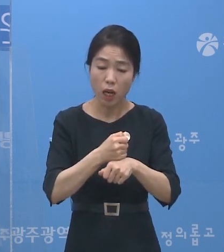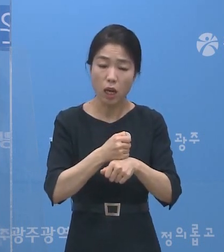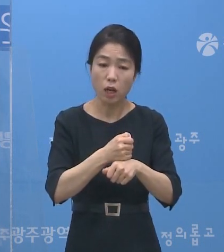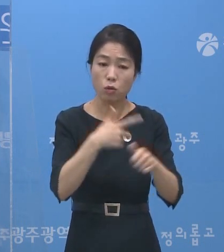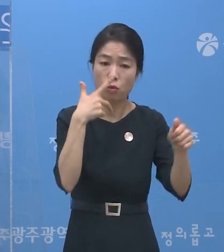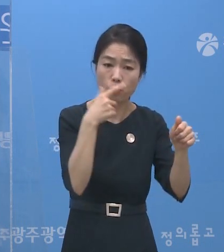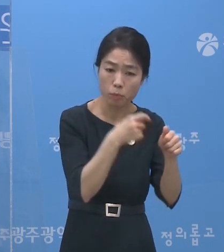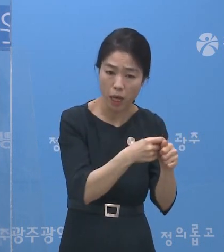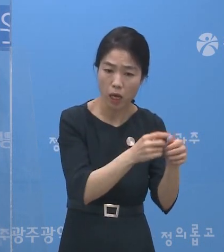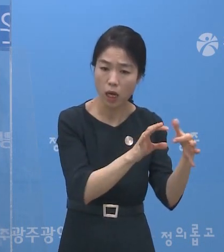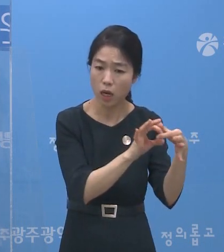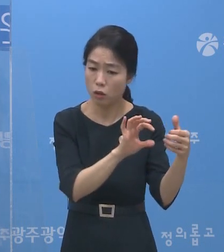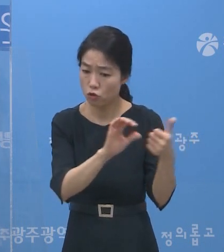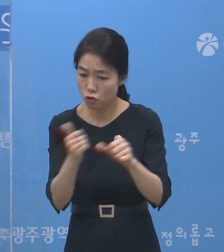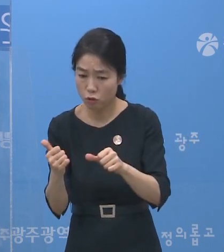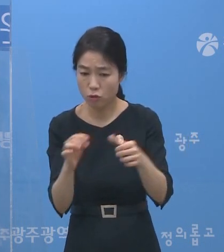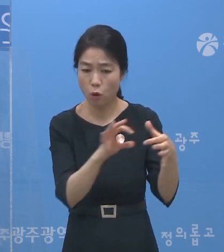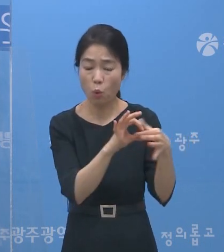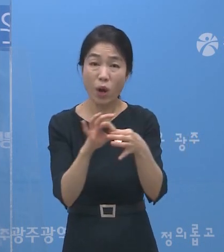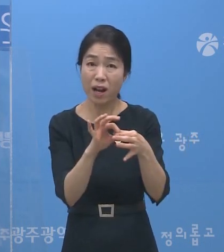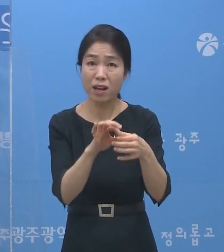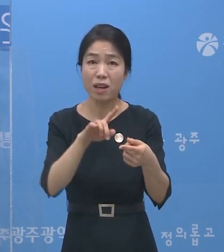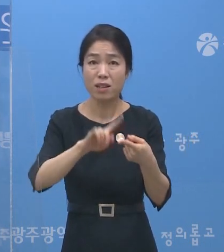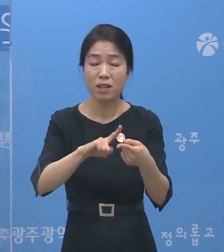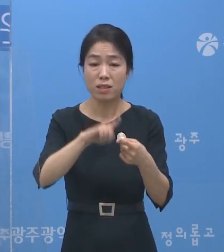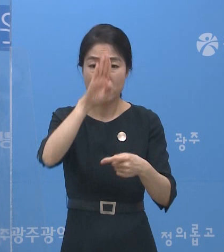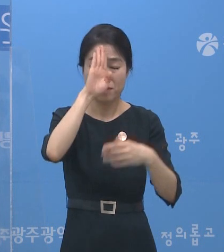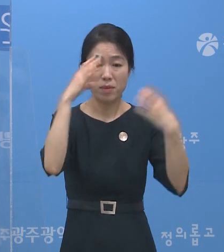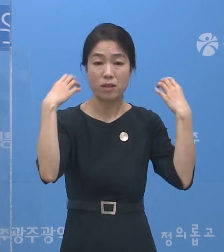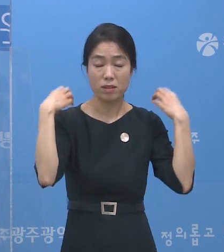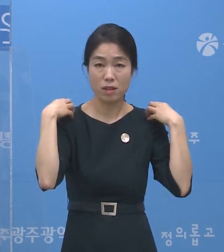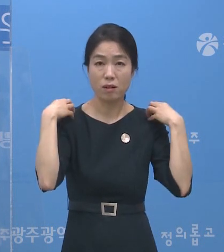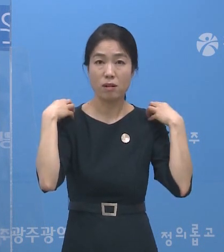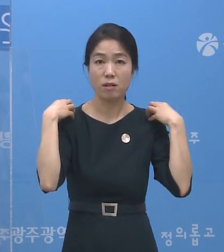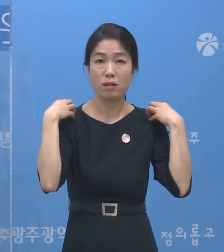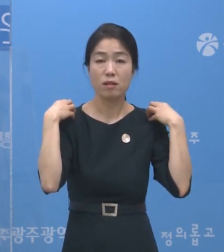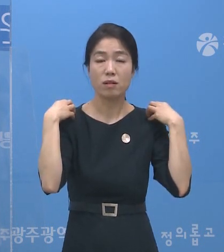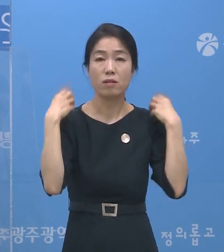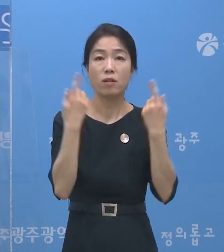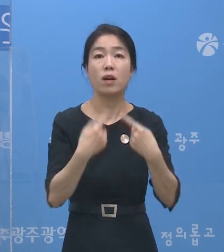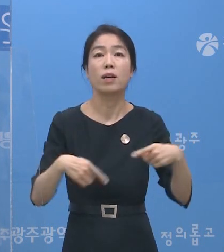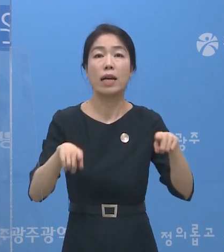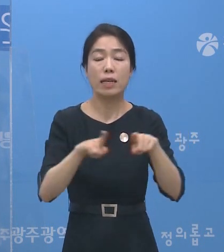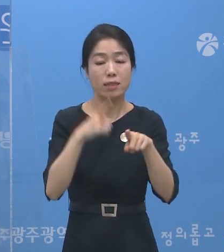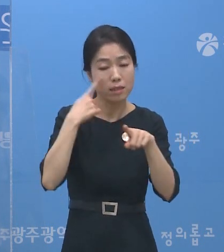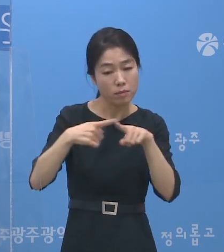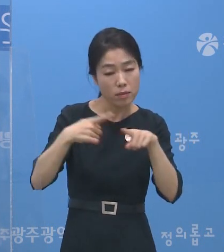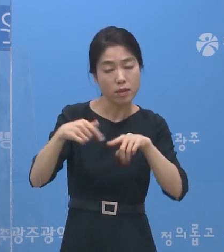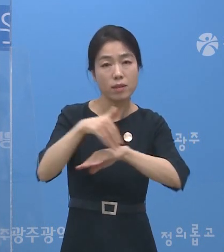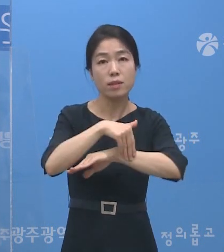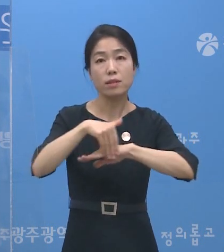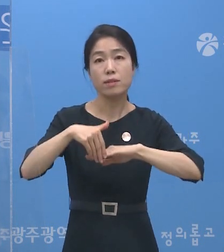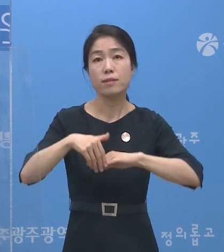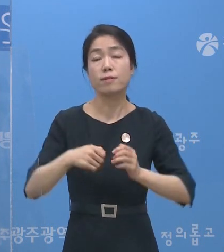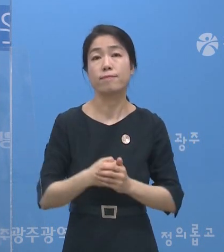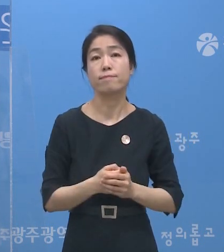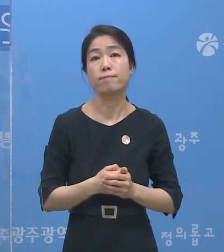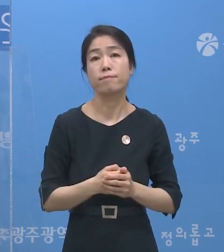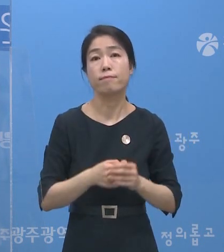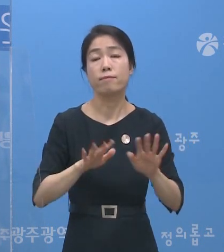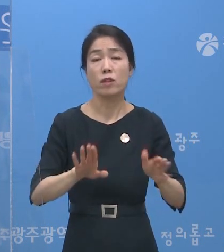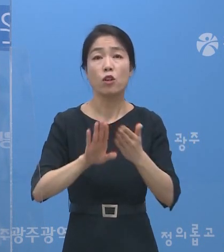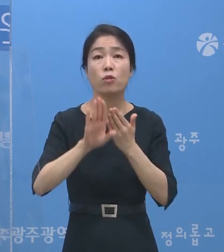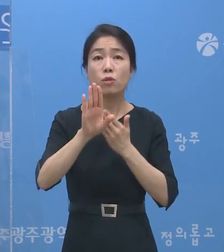인과성을 우리 자체의 심의위원회와 질병청을 통해서 평가를 할 예정입니다. 저희가